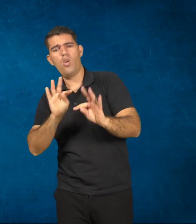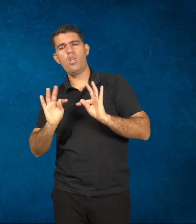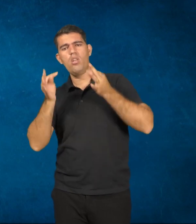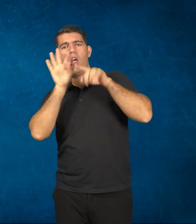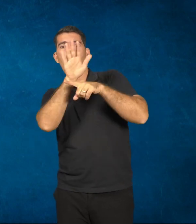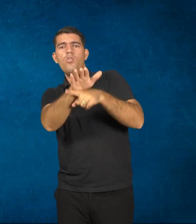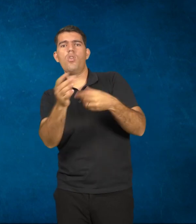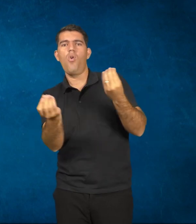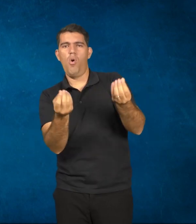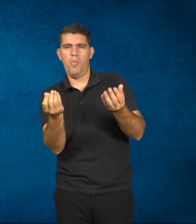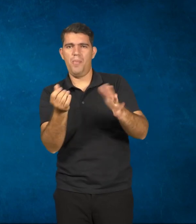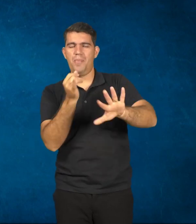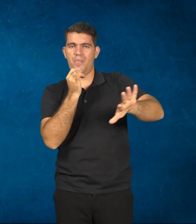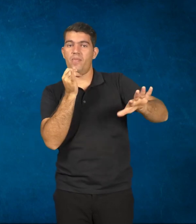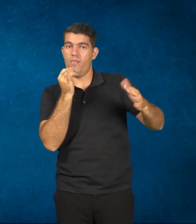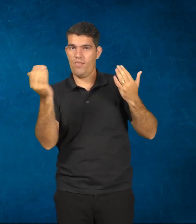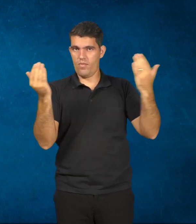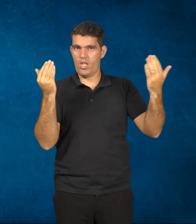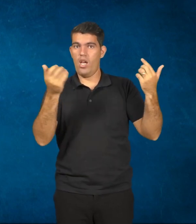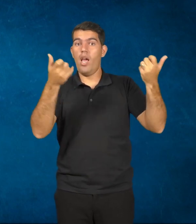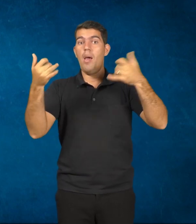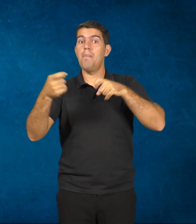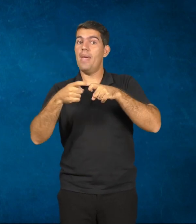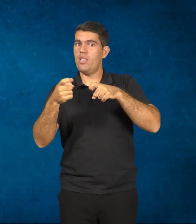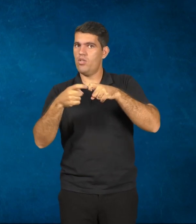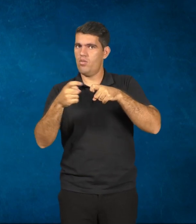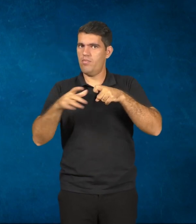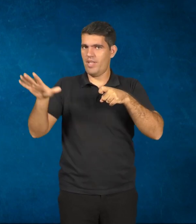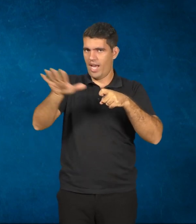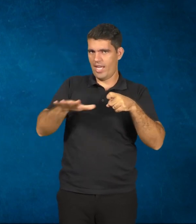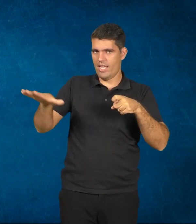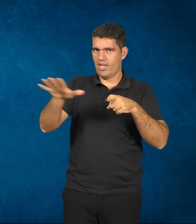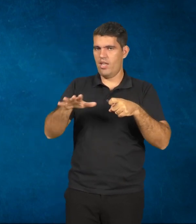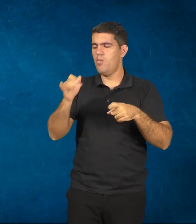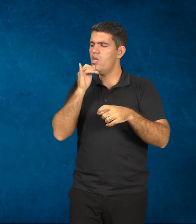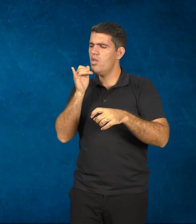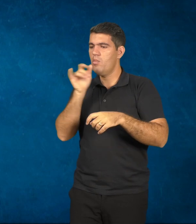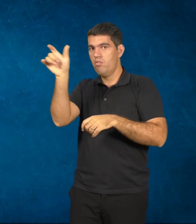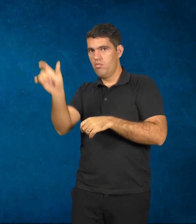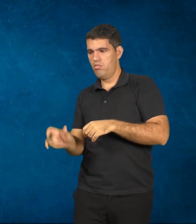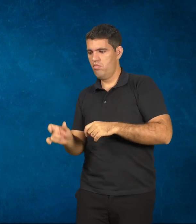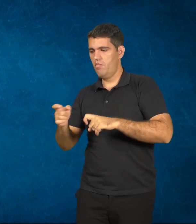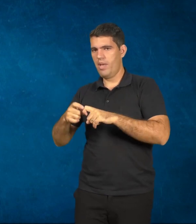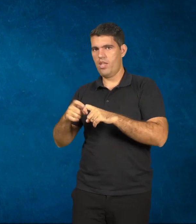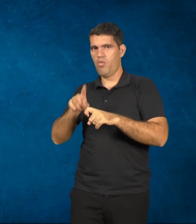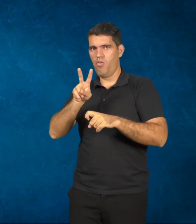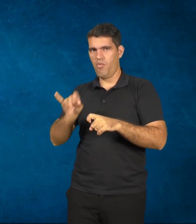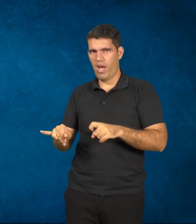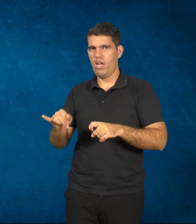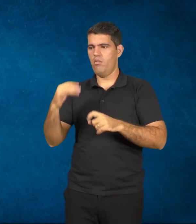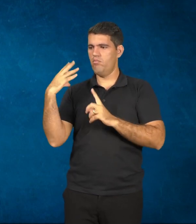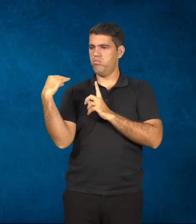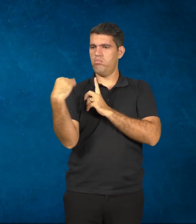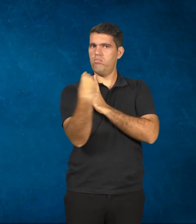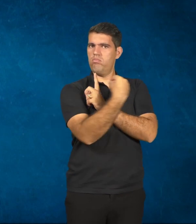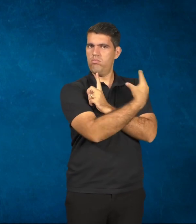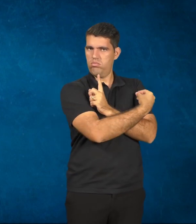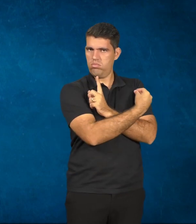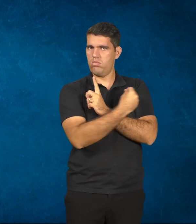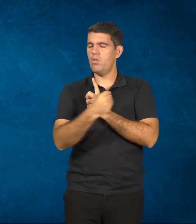Eu gosto muito de dar exemplo da área médica. Por exemplo, você não capacita um médico que vai trabalhar com tomógrafo, não é um técnico